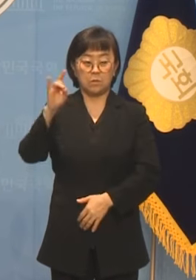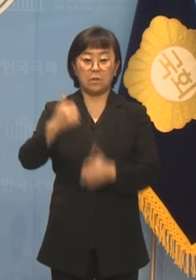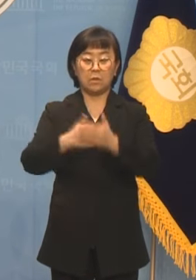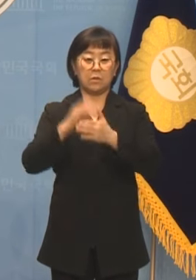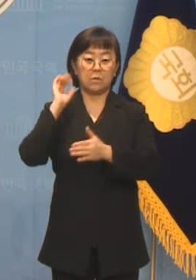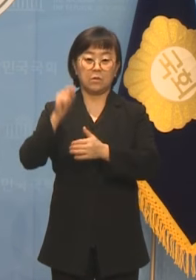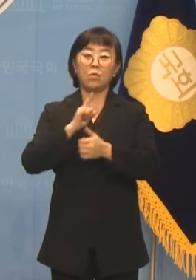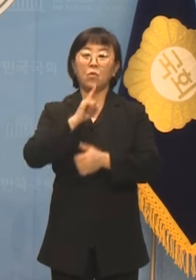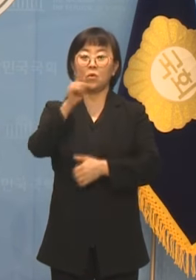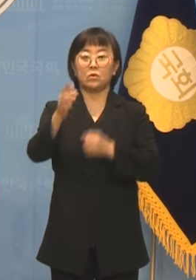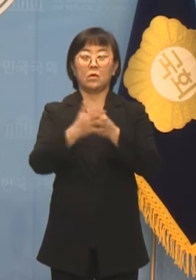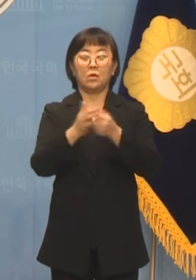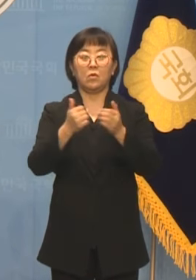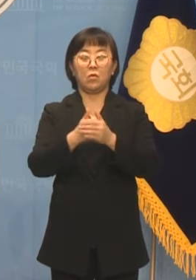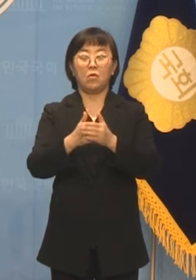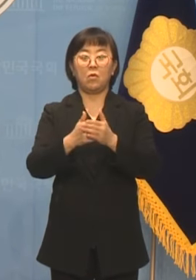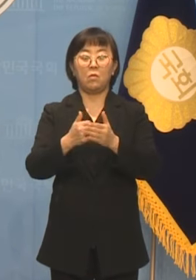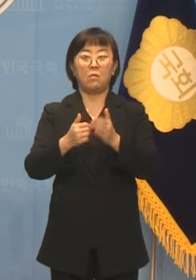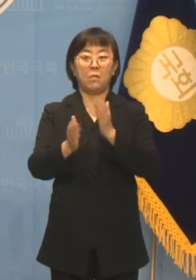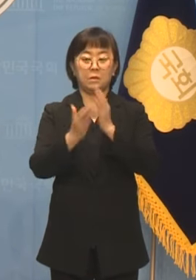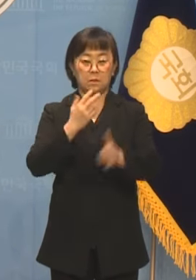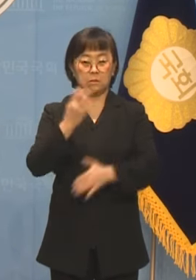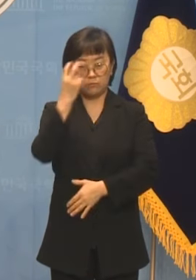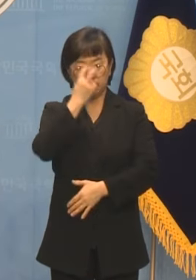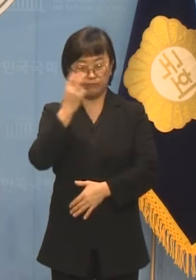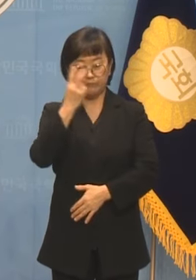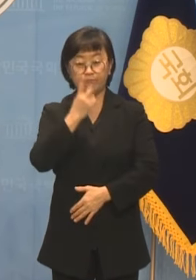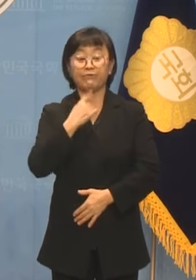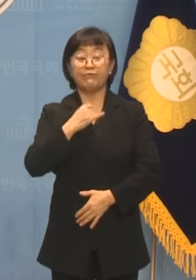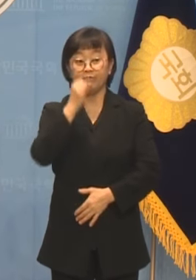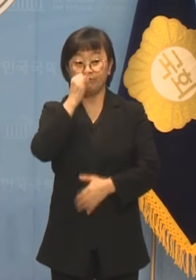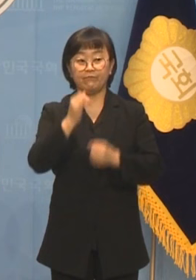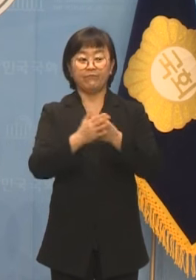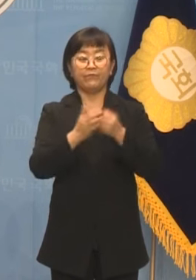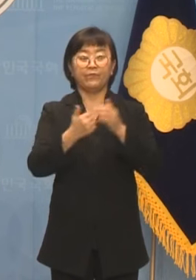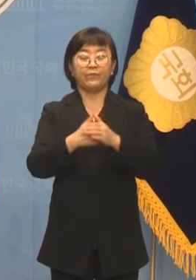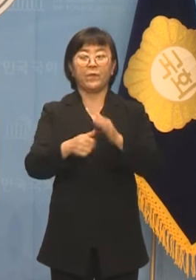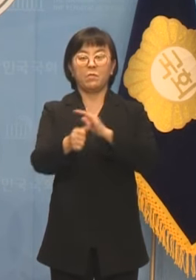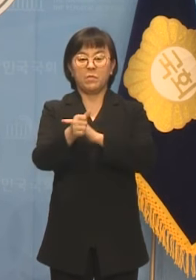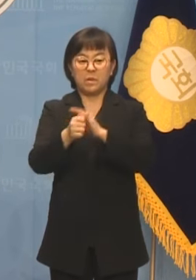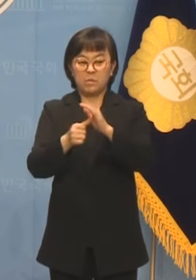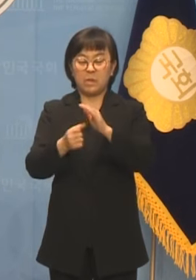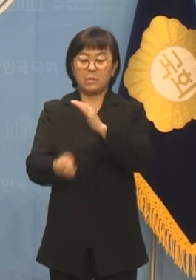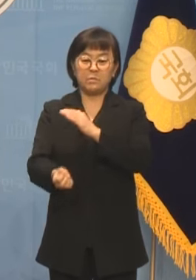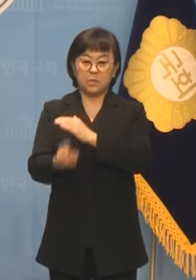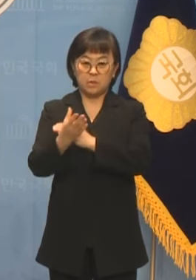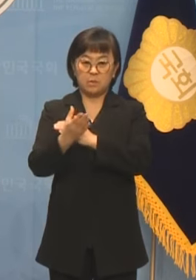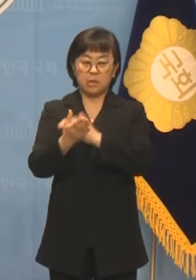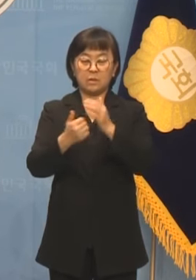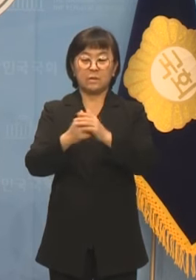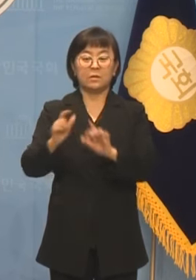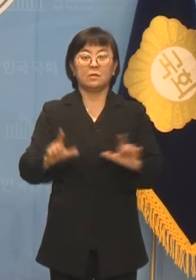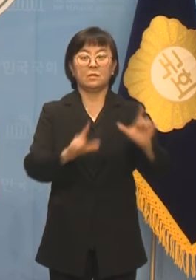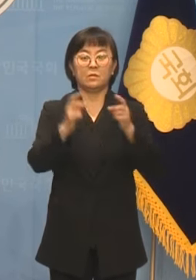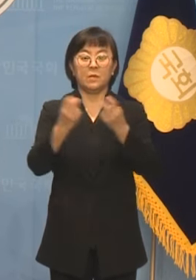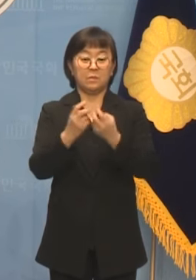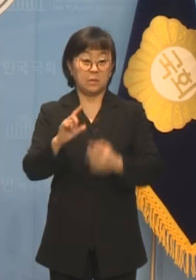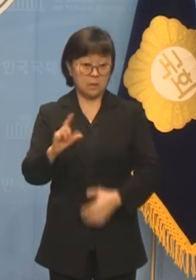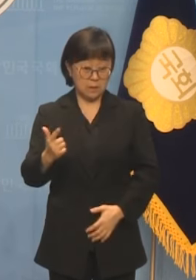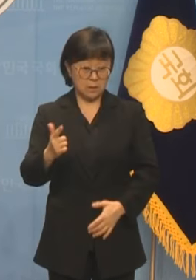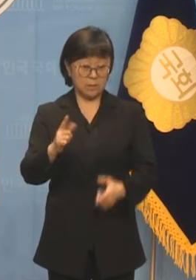당하고 불합리한 수사를 받는 어려움을 겪기도 했지만 비겁하게 굴종하는 것이 사는 방법이 아님을